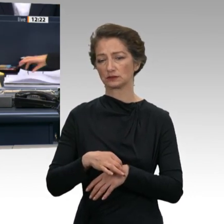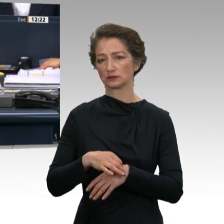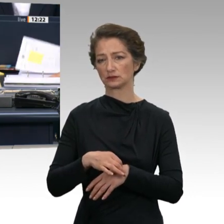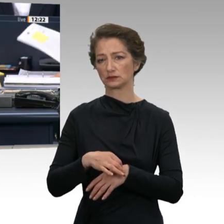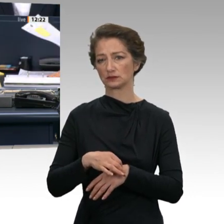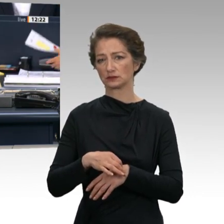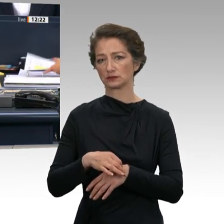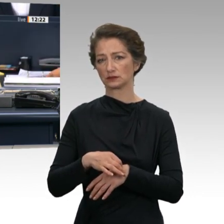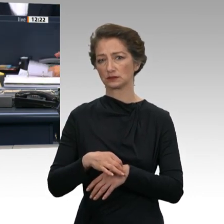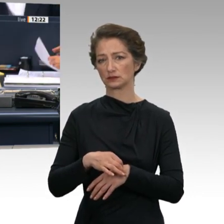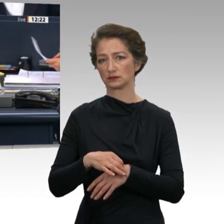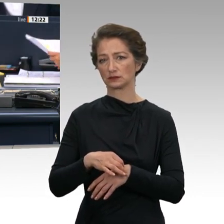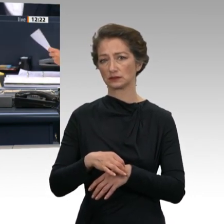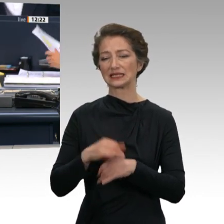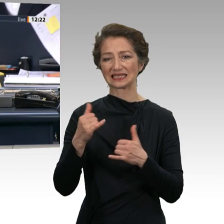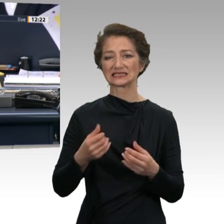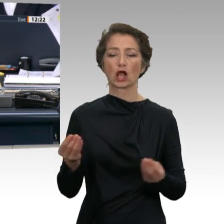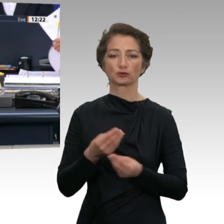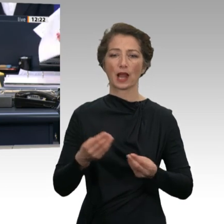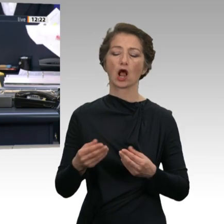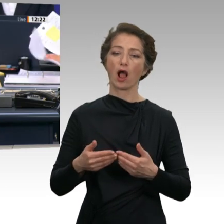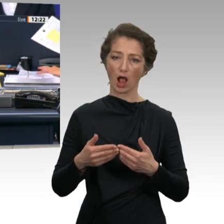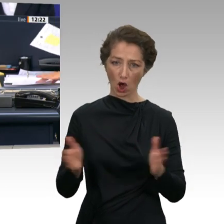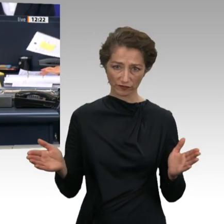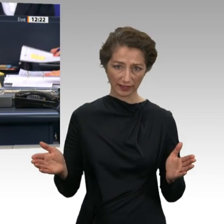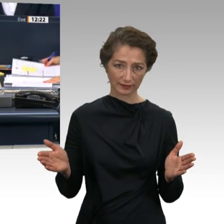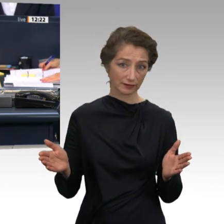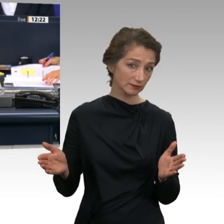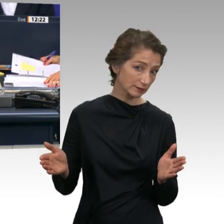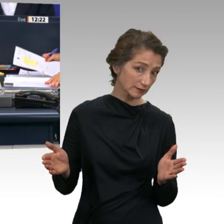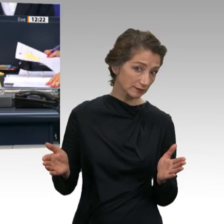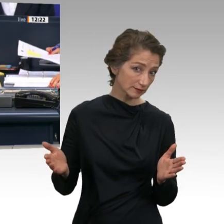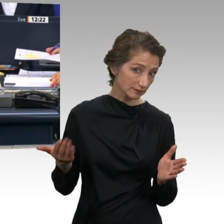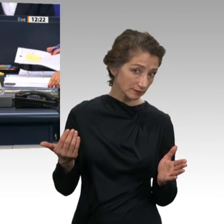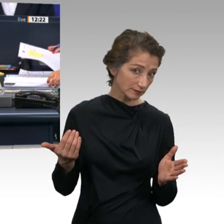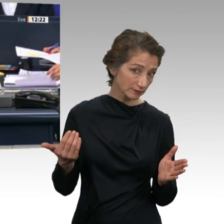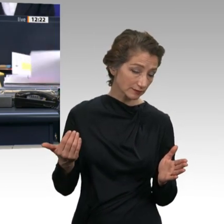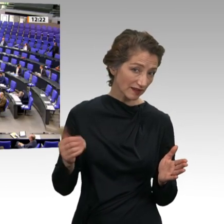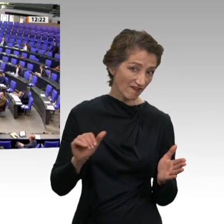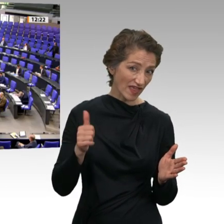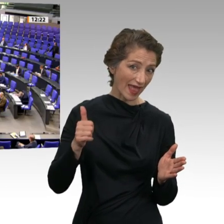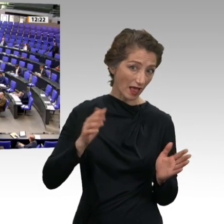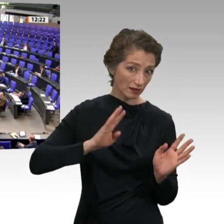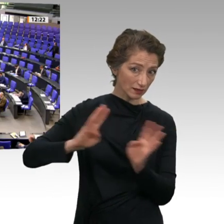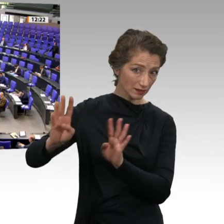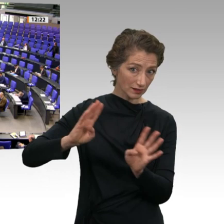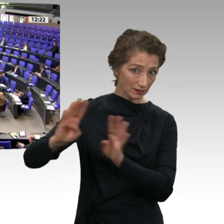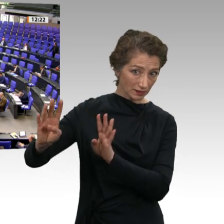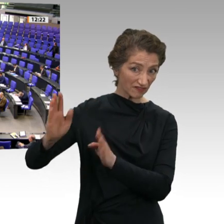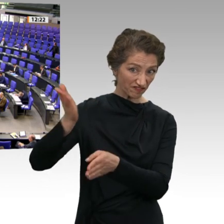Ich werde die Aussprache eröffnen, sobald diejenigen, die gehen wollen, das auch